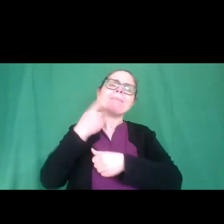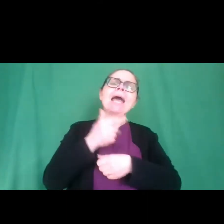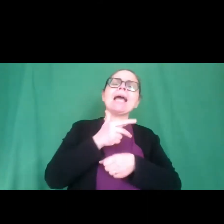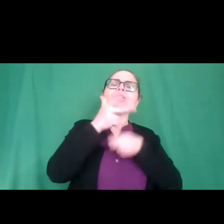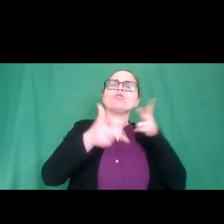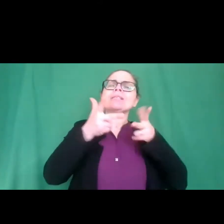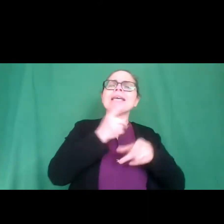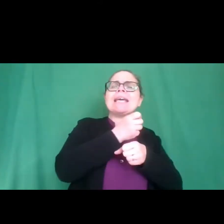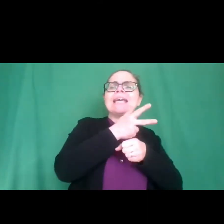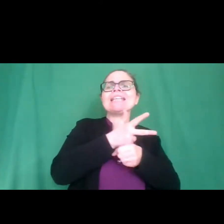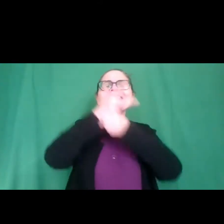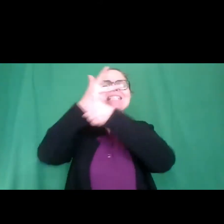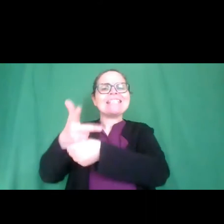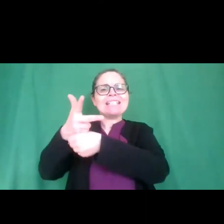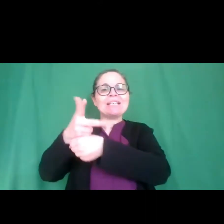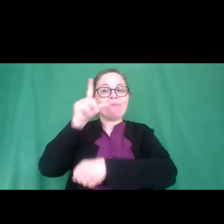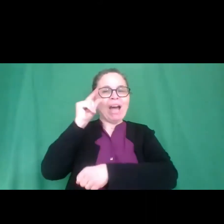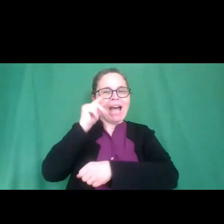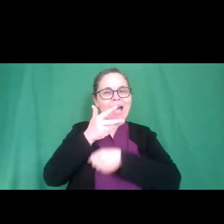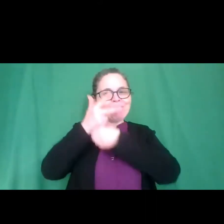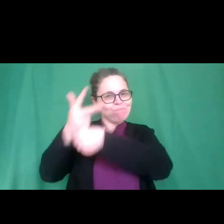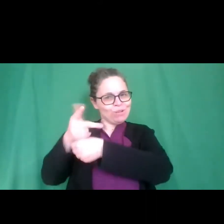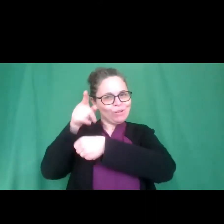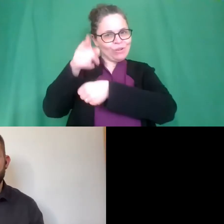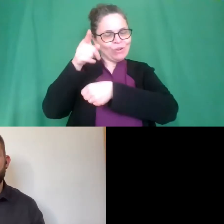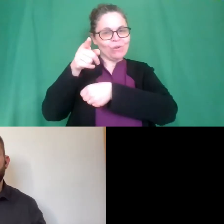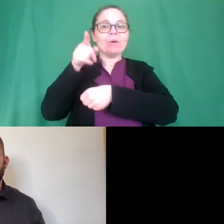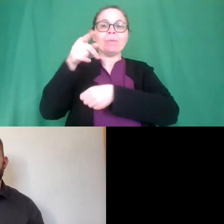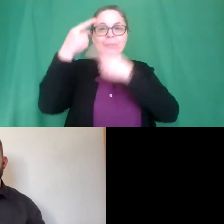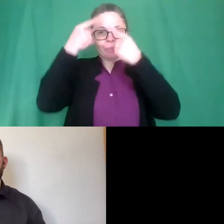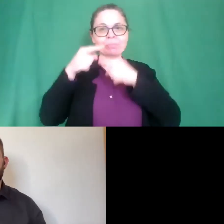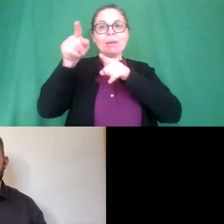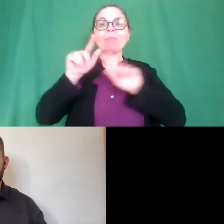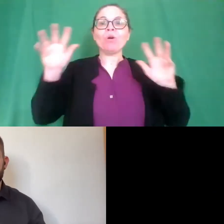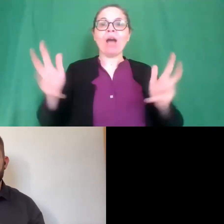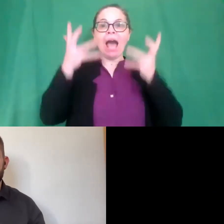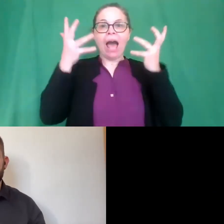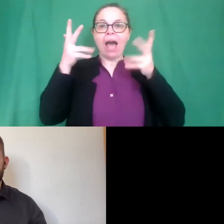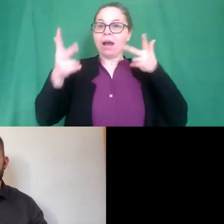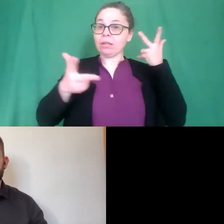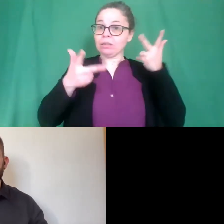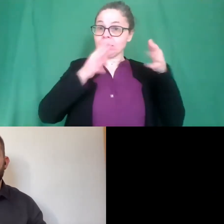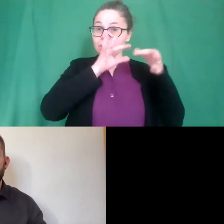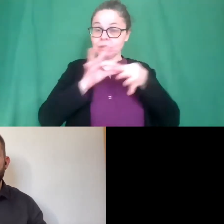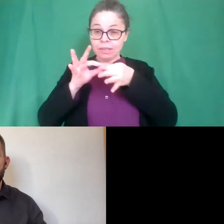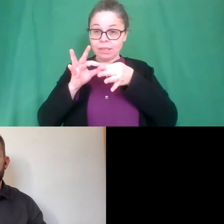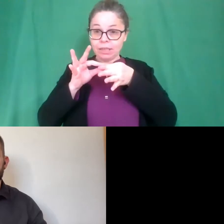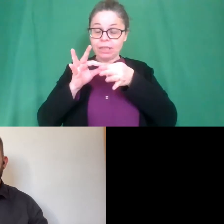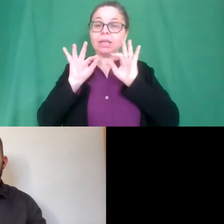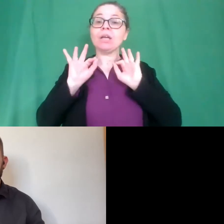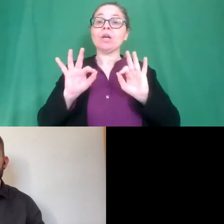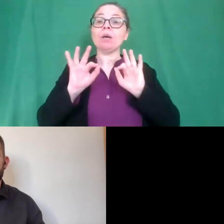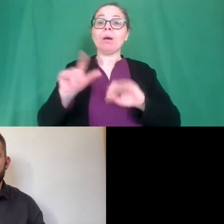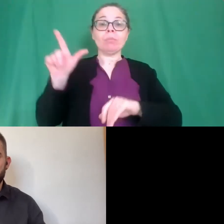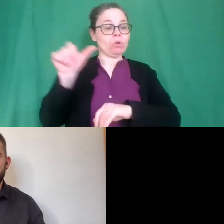segno, a Fabio Zamparo che ci introdurrà nel tema dell'arte in segni. Quali forme d'arte